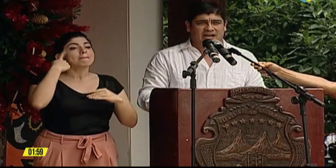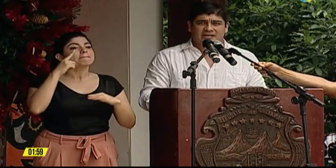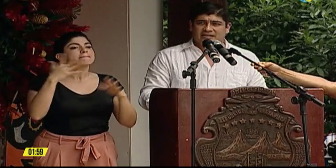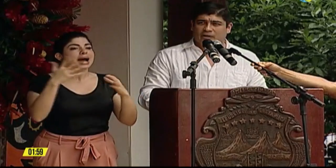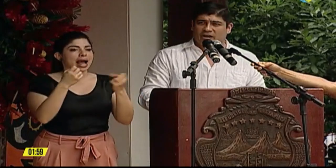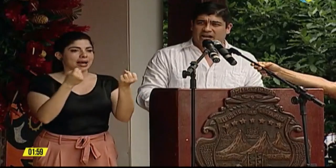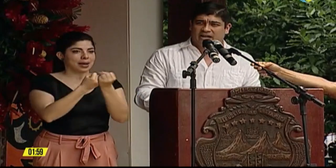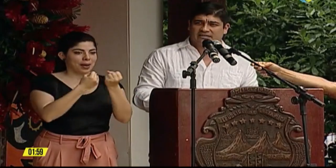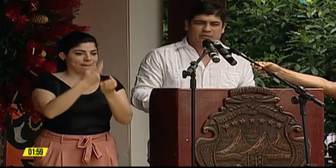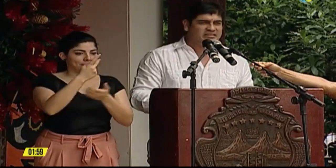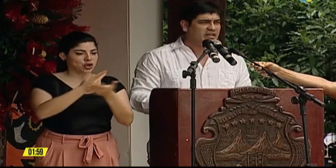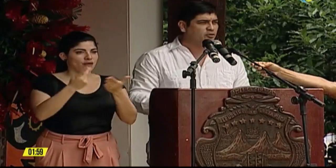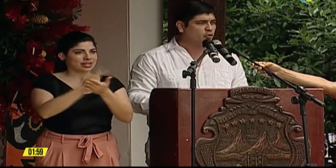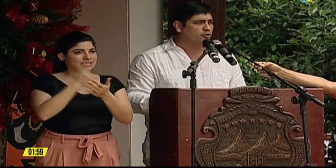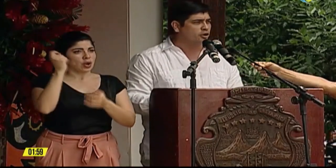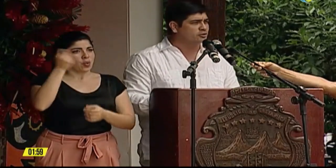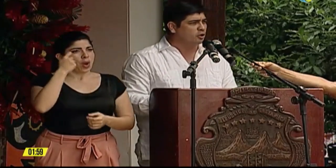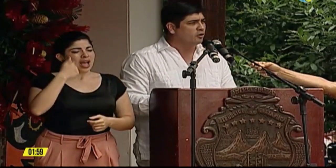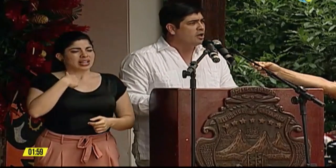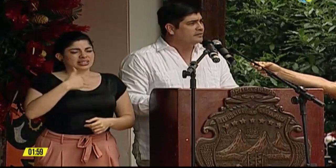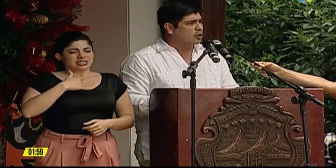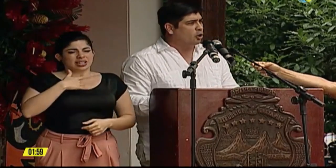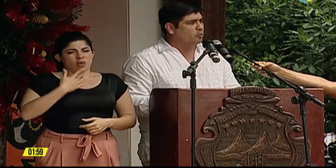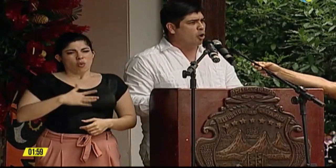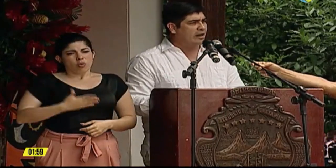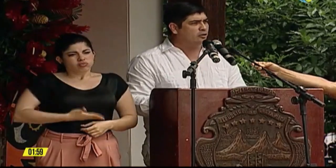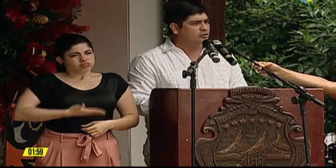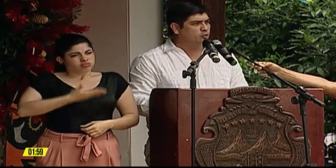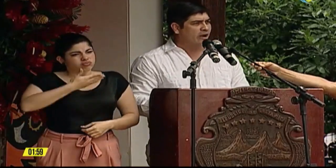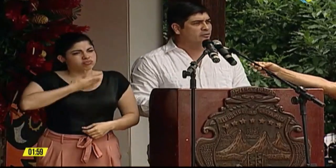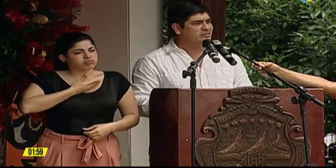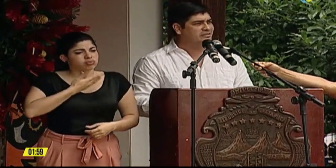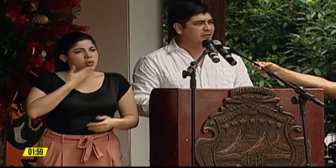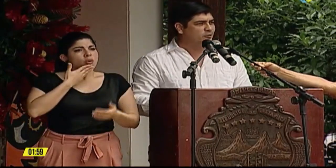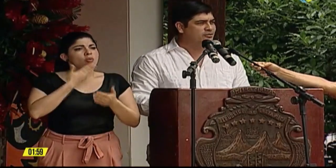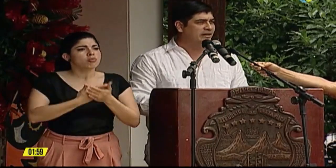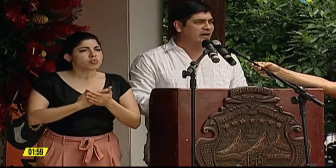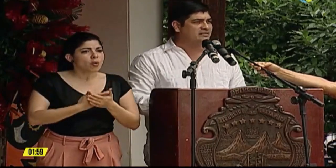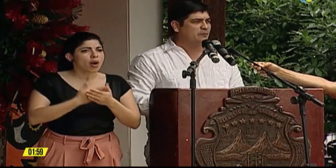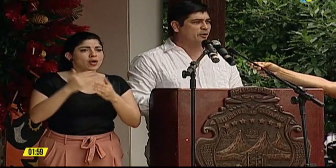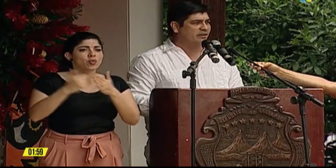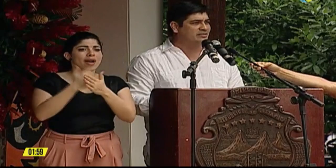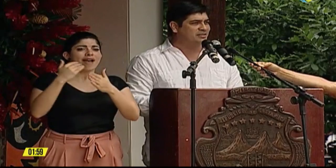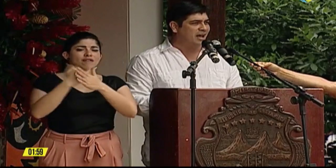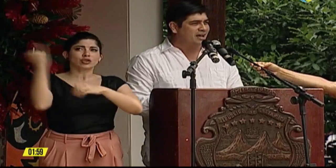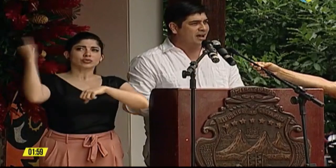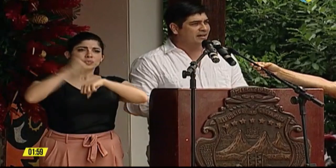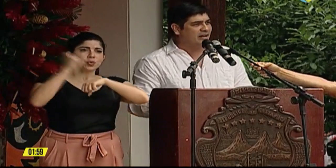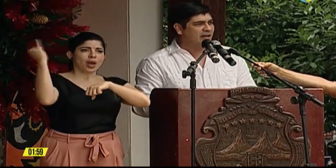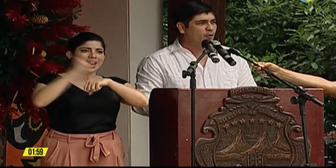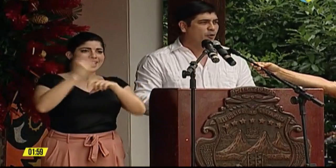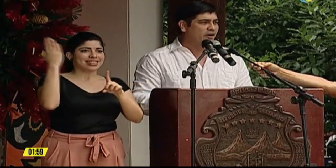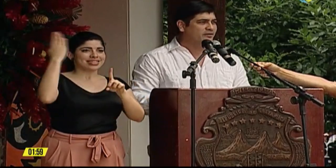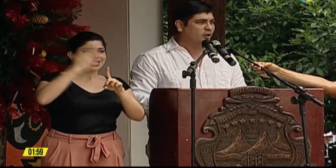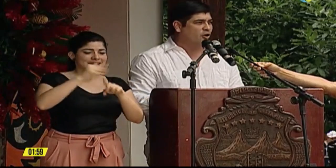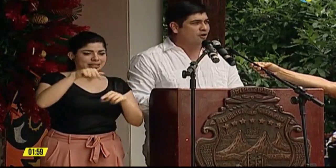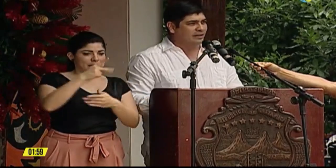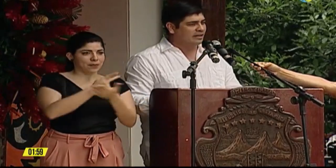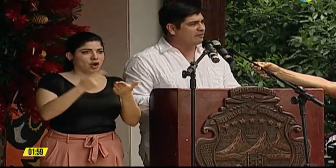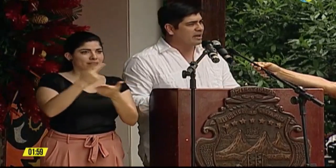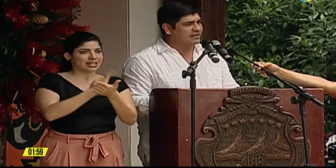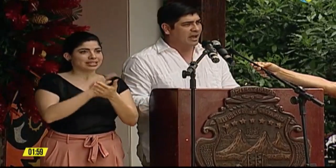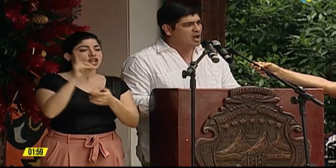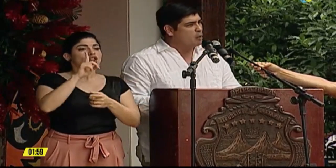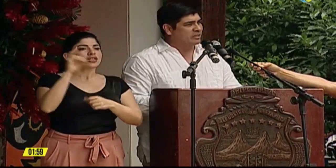provincia de Guanacaste. Me siento orgulloso de los vuelos nuevos que se anuncian a esta provincia en el aeropuerto